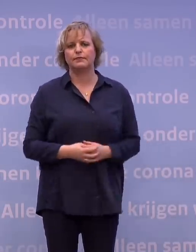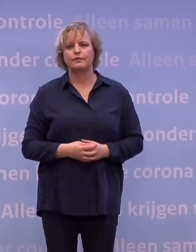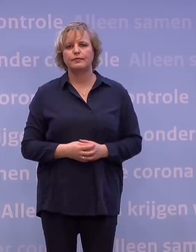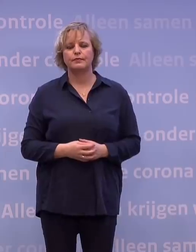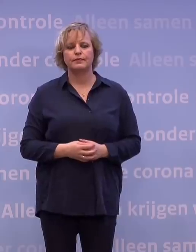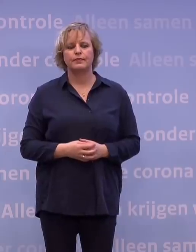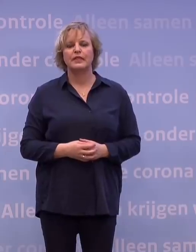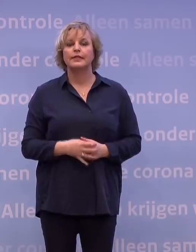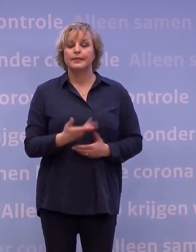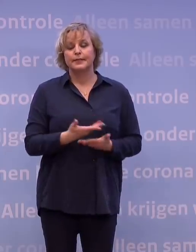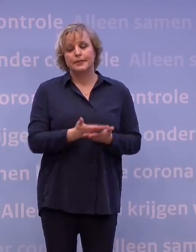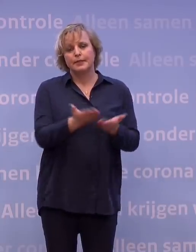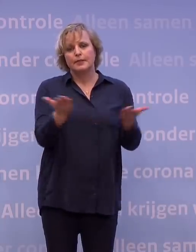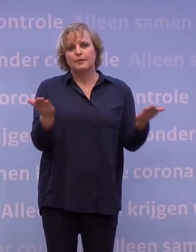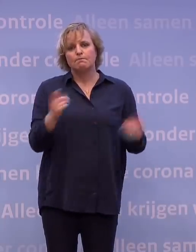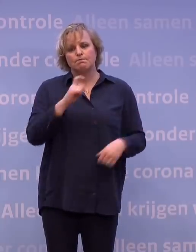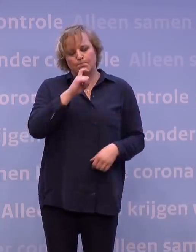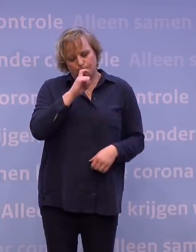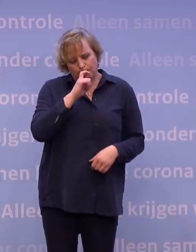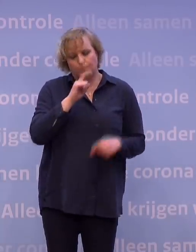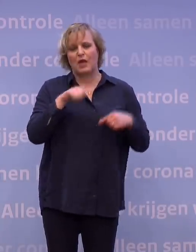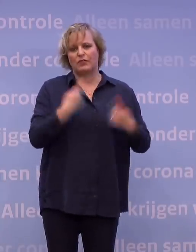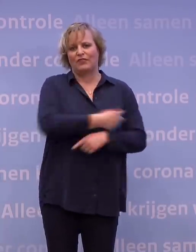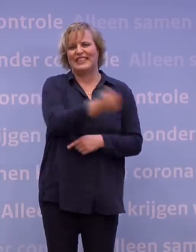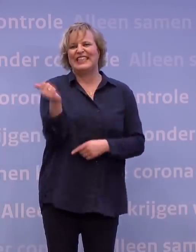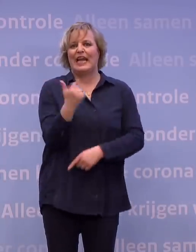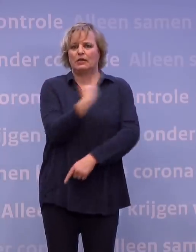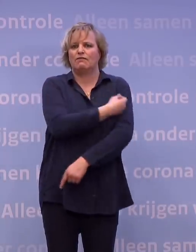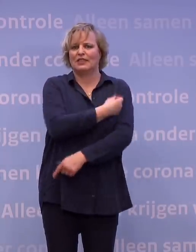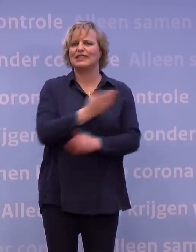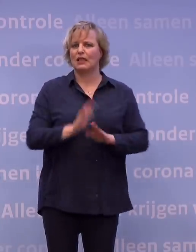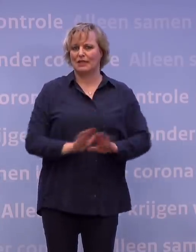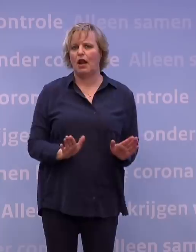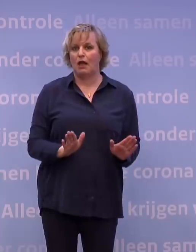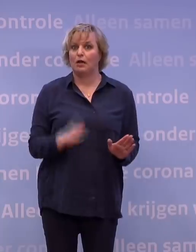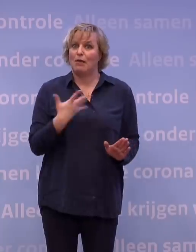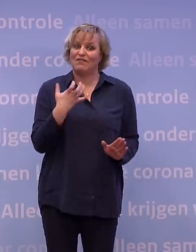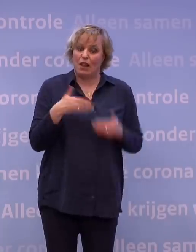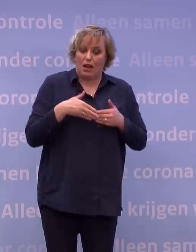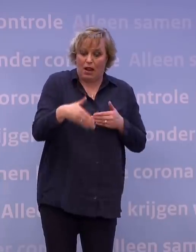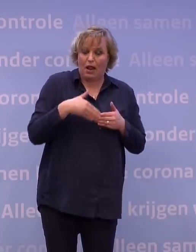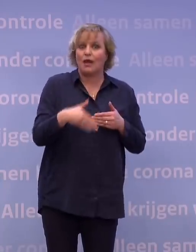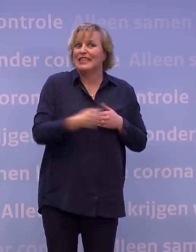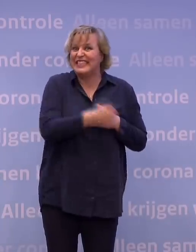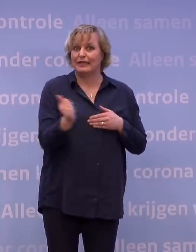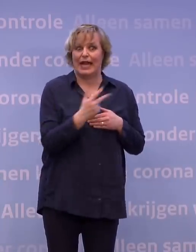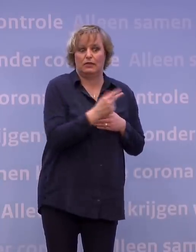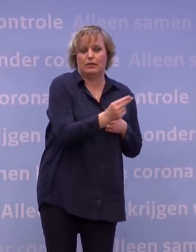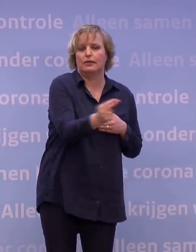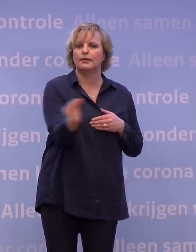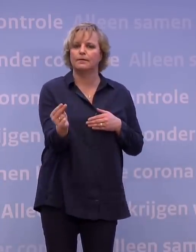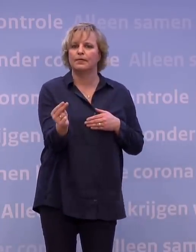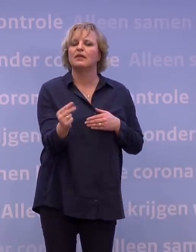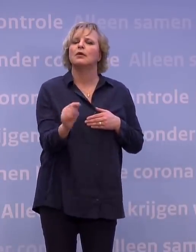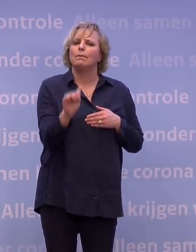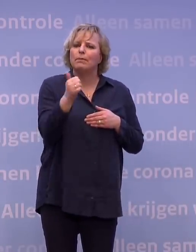Het is nog even volhouden voordat iedereen gevaccineerd is. Maar we willen in zo'n kort mogelijke tijd zoveel mogelijk mensen vaccineren, te beginnen met de